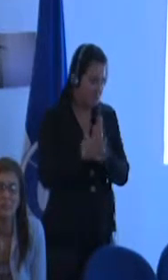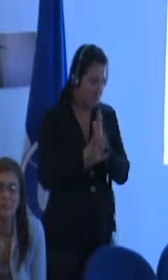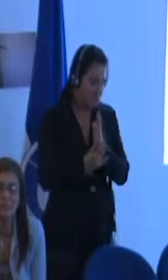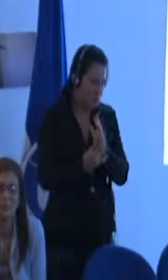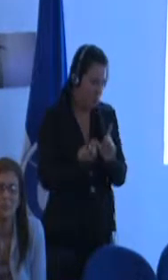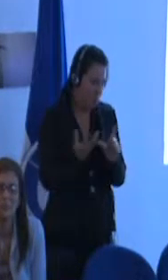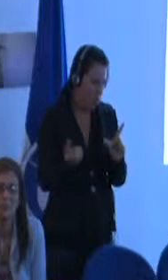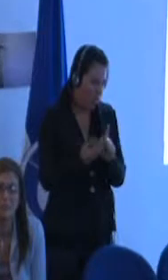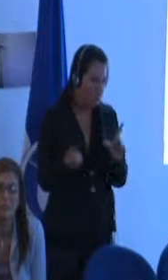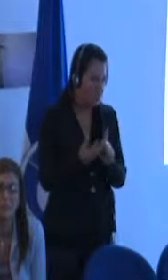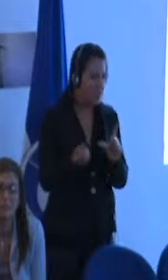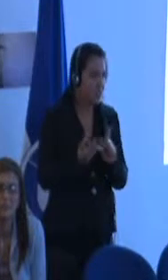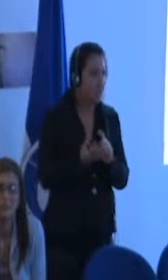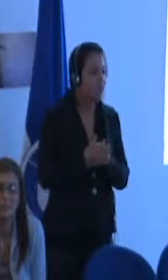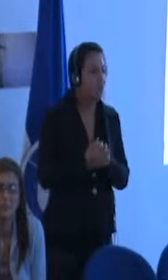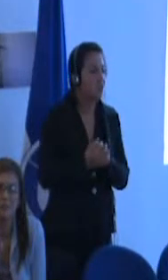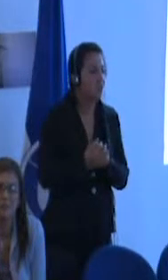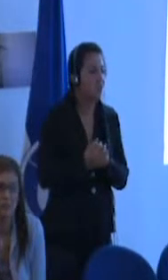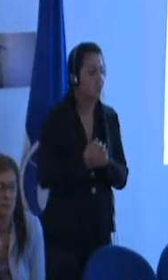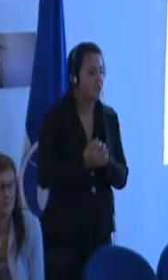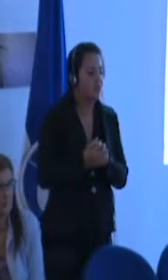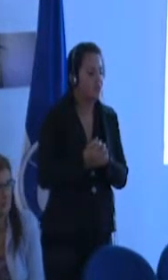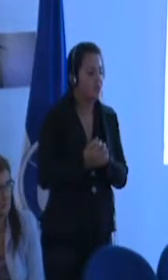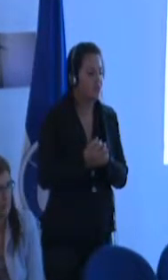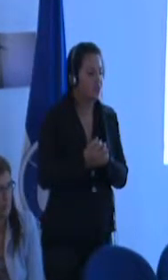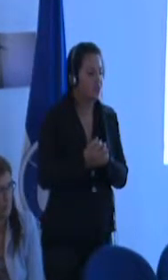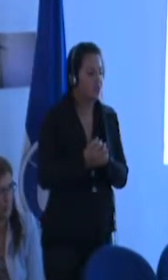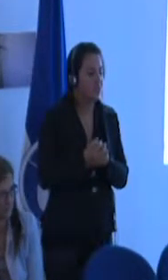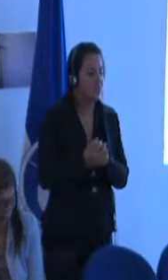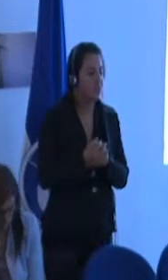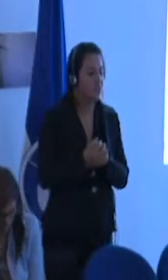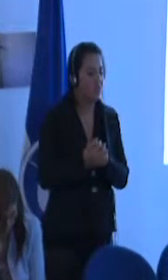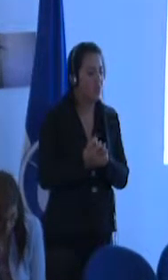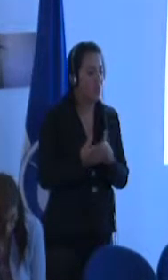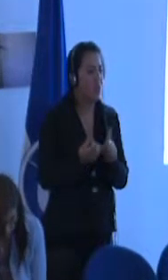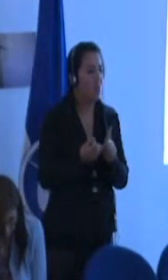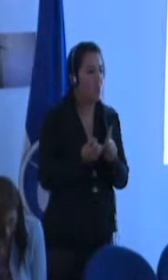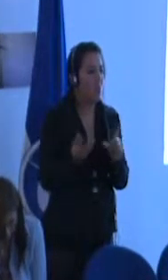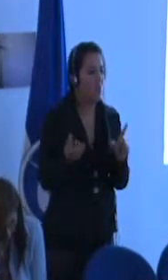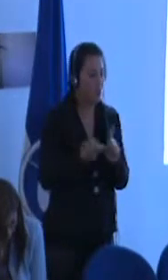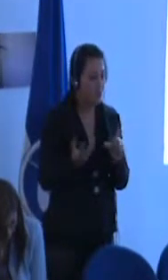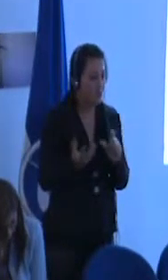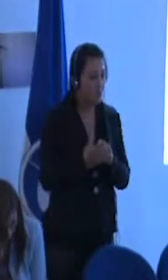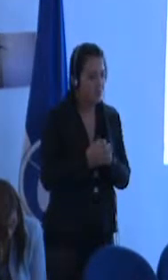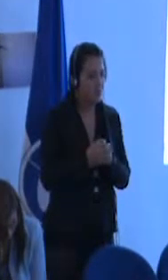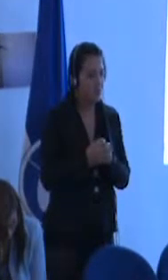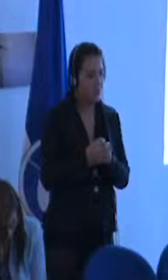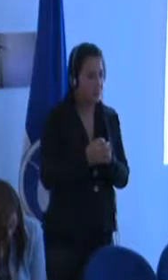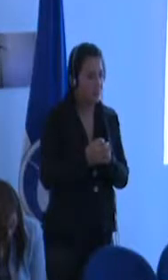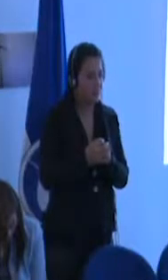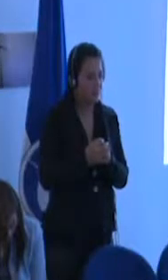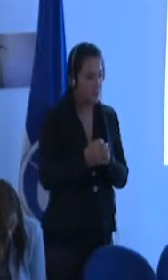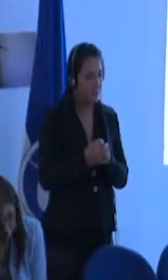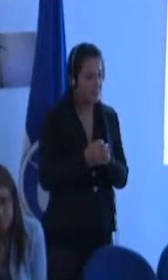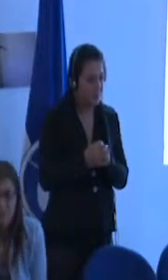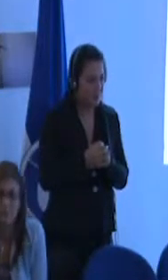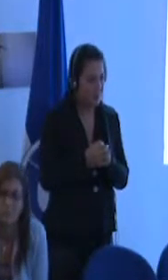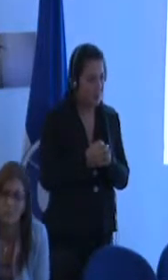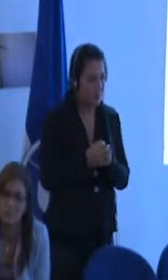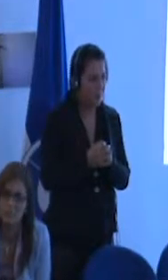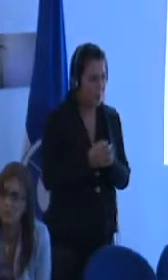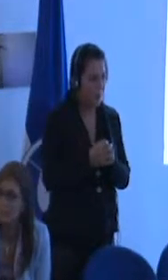las familias de medios populares envían